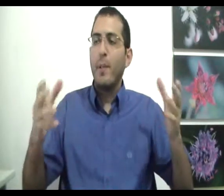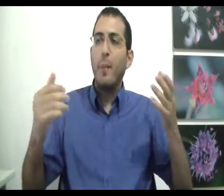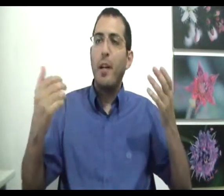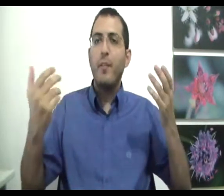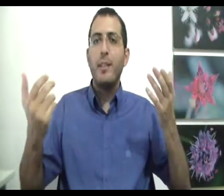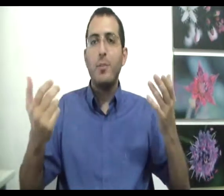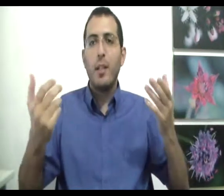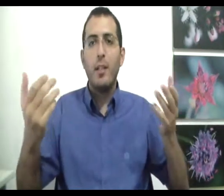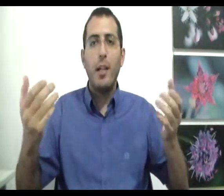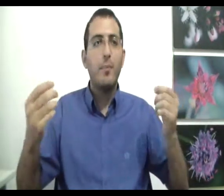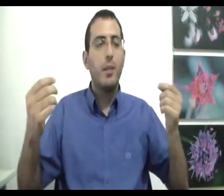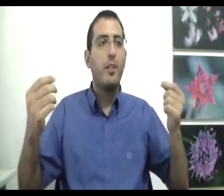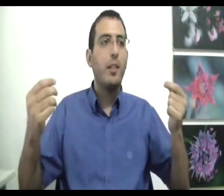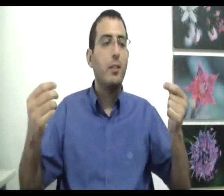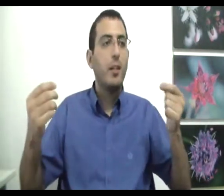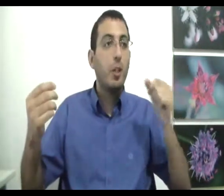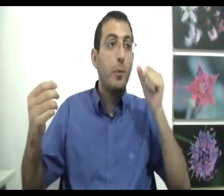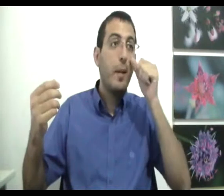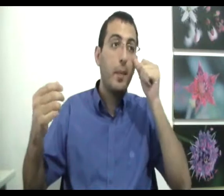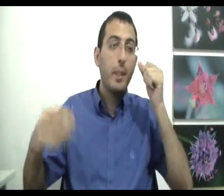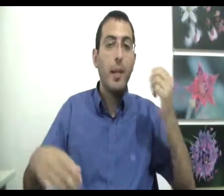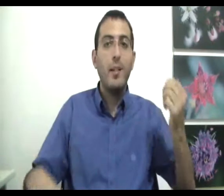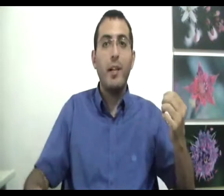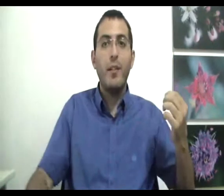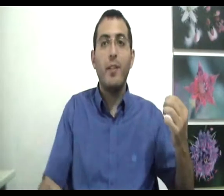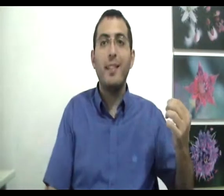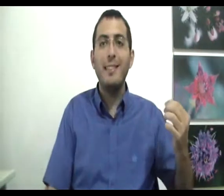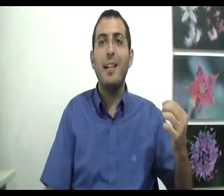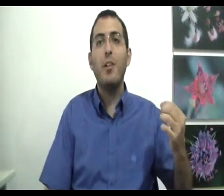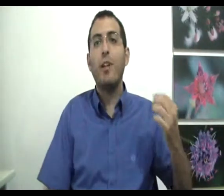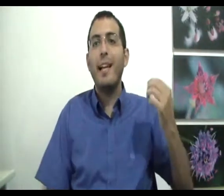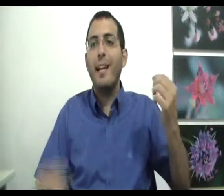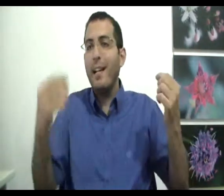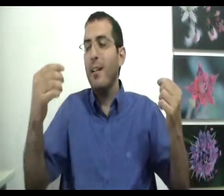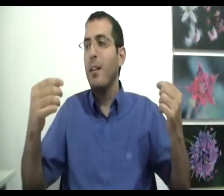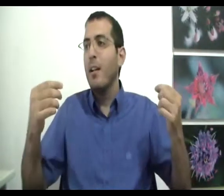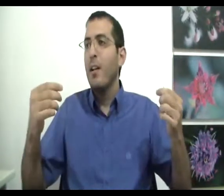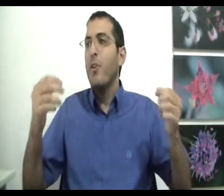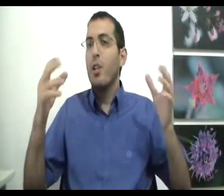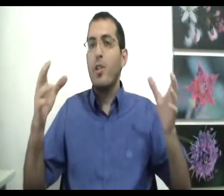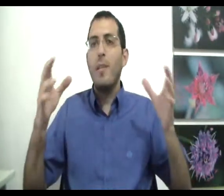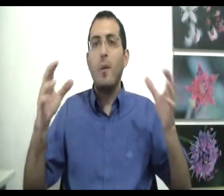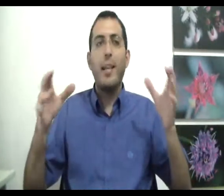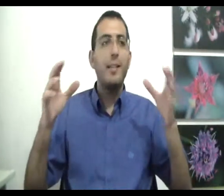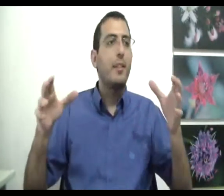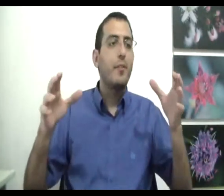מדבר על אחת מהפנטזיות הכי גדולות בעולם אני מדבר דווקא על הפנטזיה של אלה שיש להם הרבה כסף